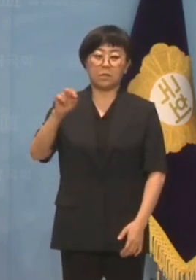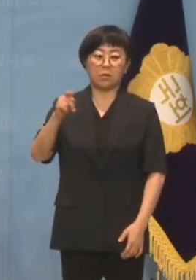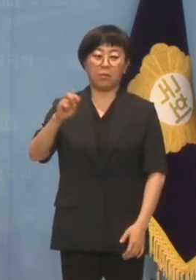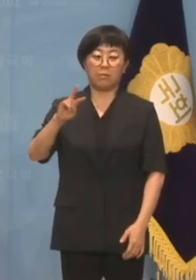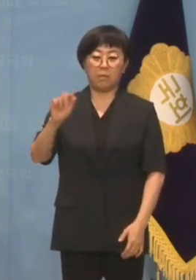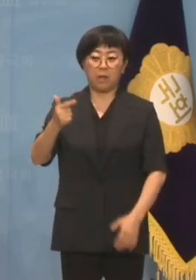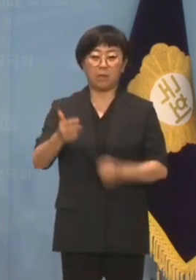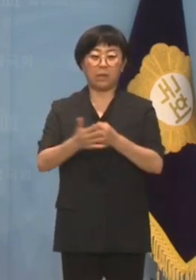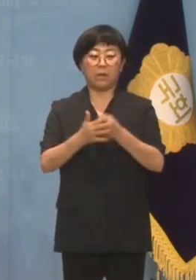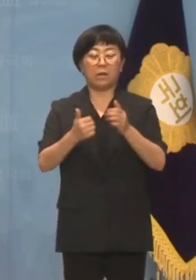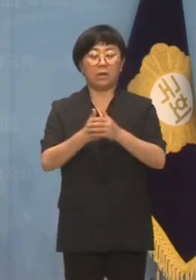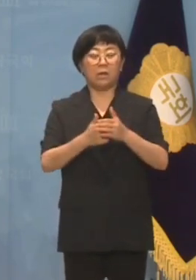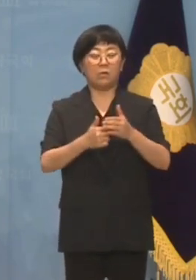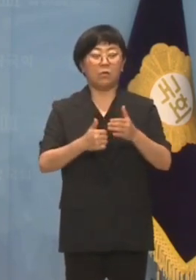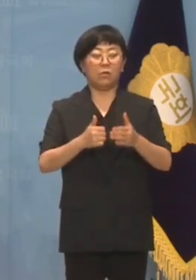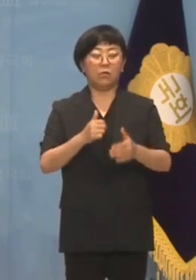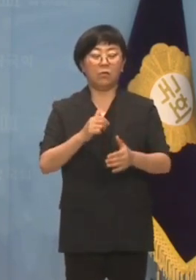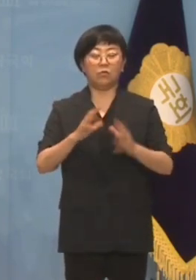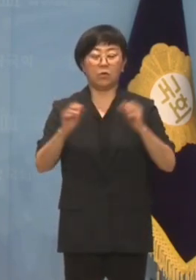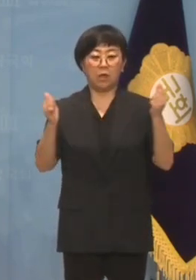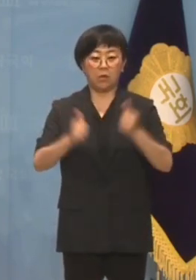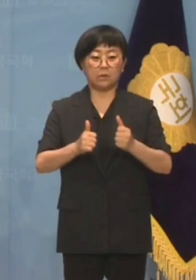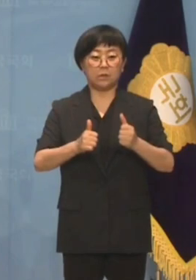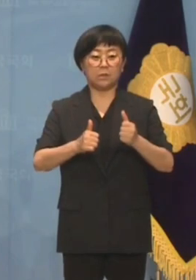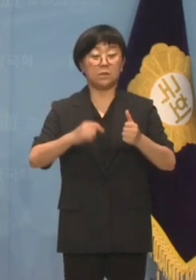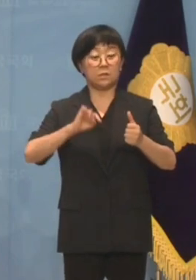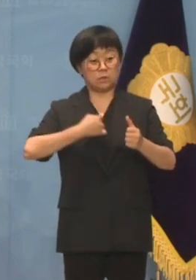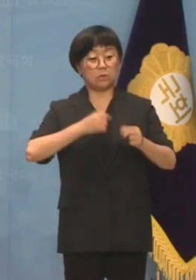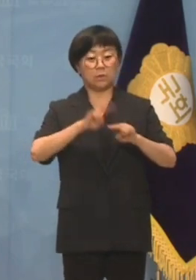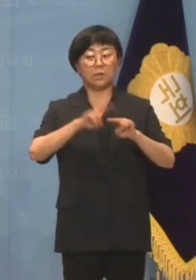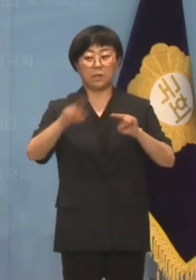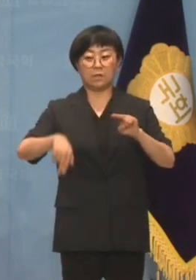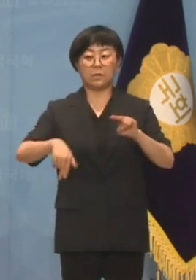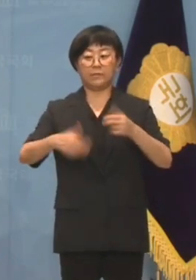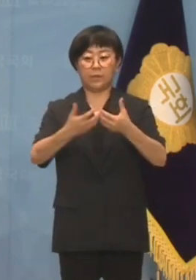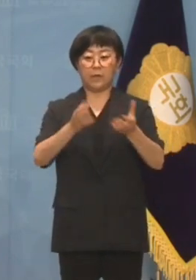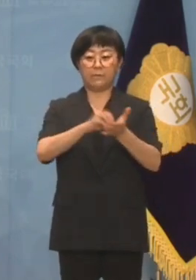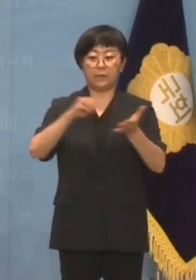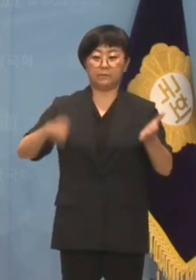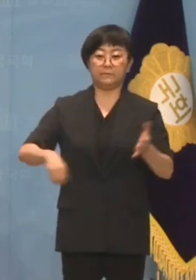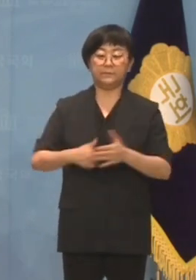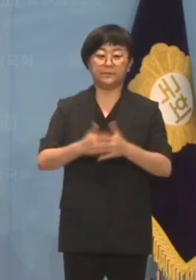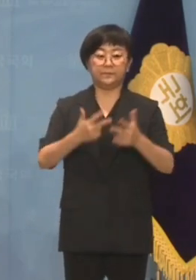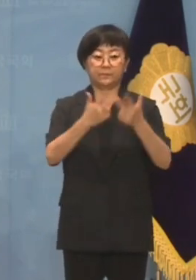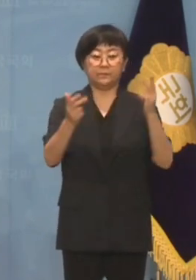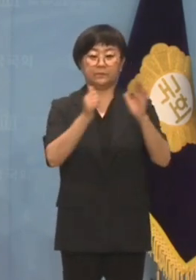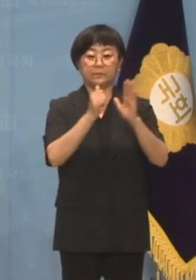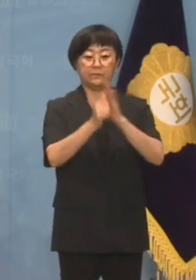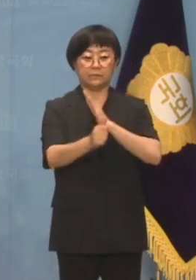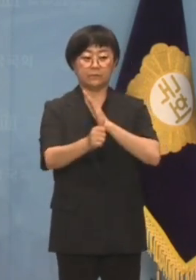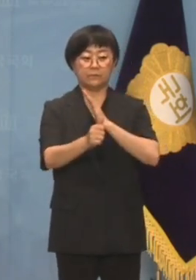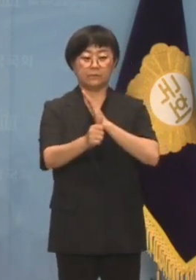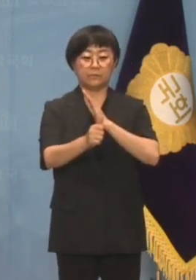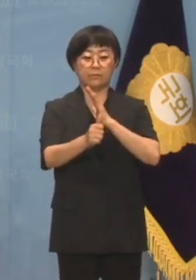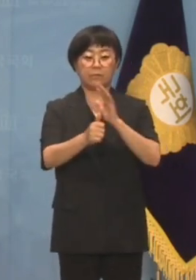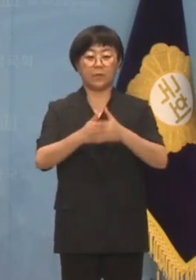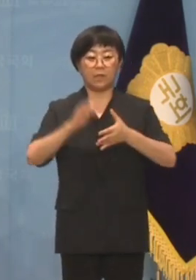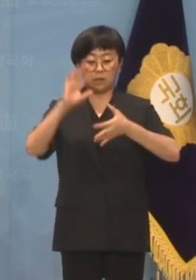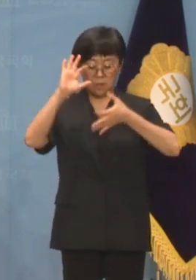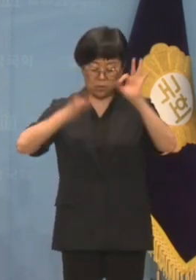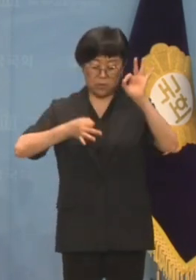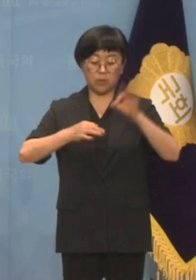더불어민주당을 자진 탈당했다고 합니다. 경악할 것은 이재명 대표의 내로